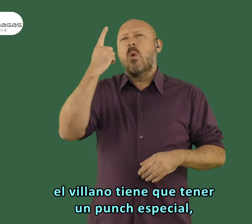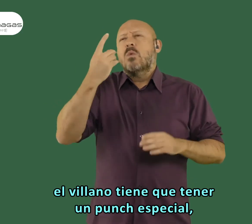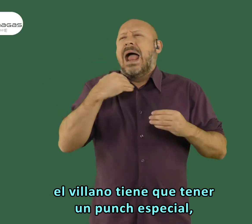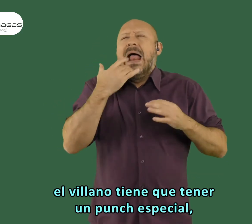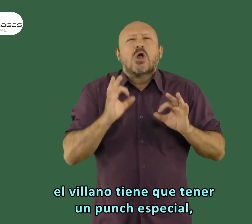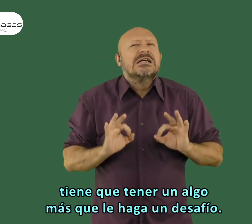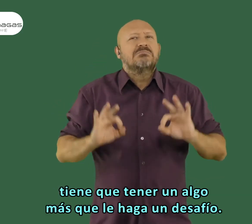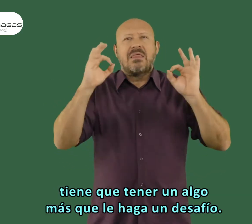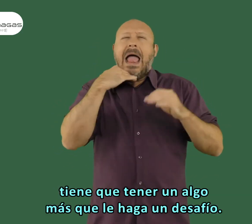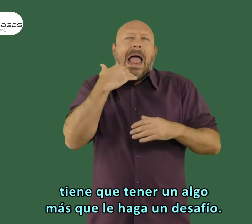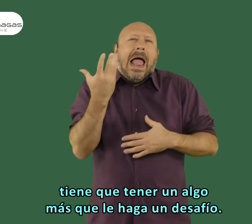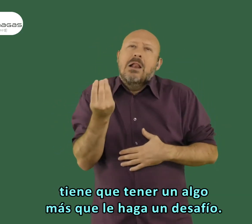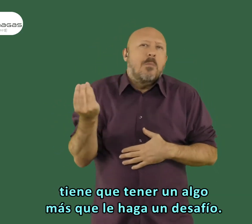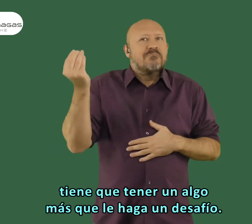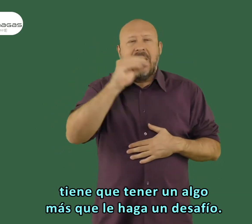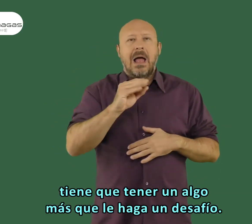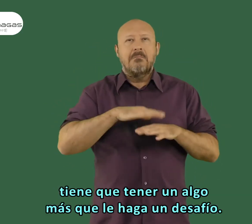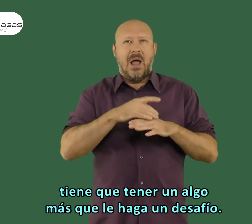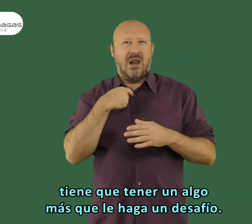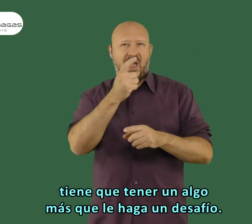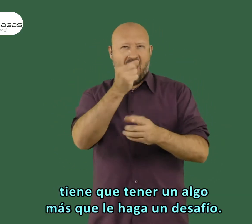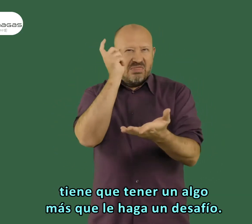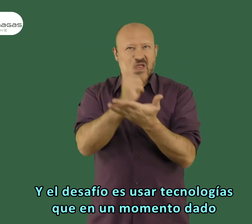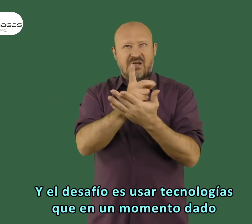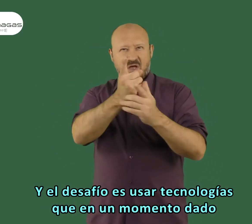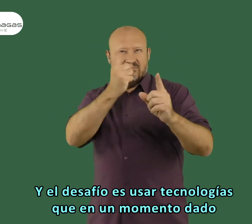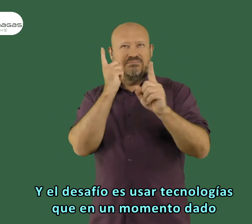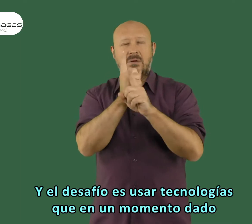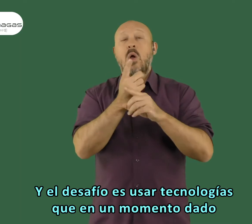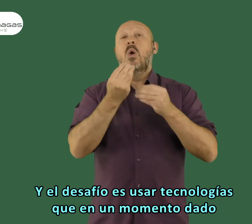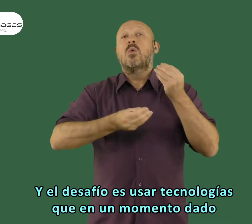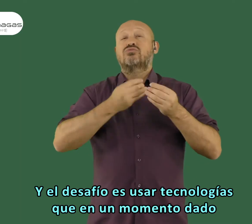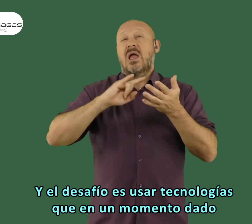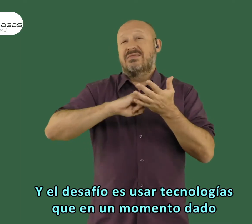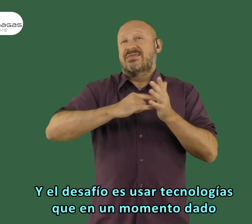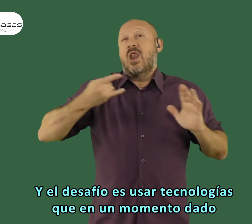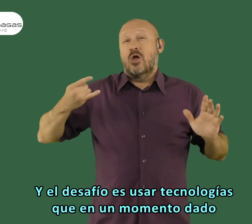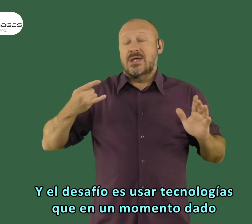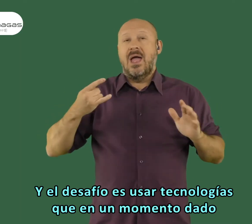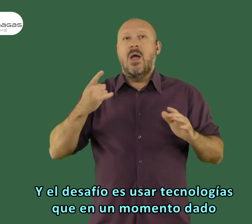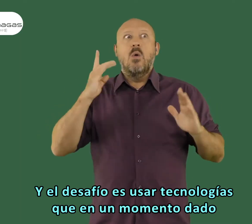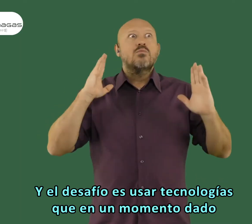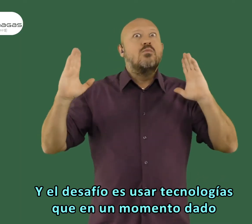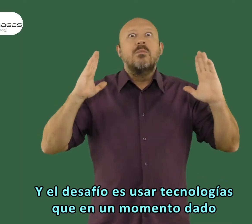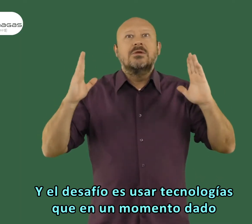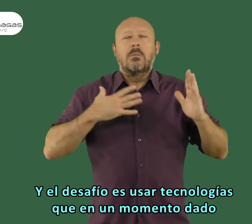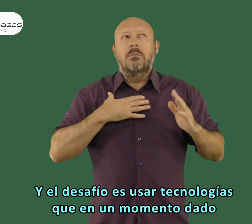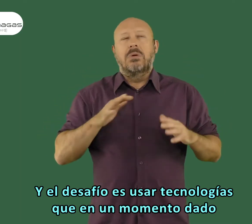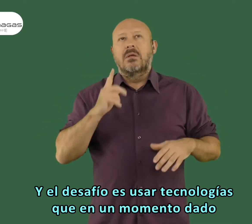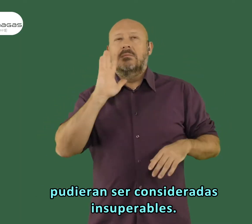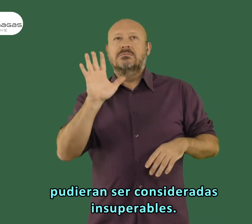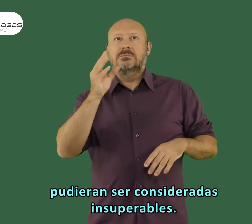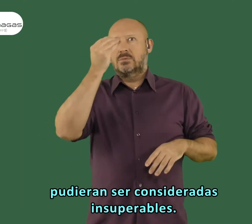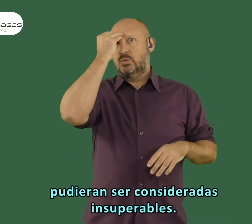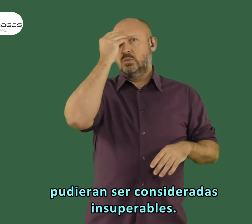un puncha especial, tiene que tener un algo más que le haga un desafío. Y el desafío es usar tecnologías que en un